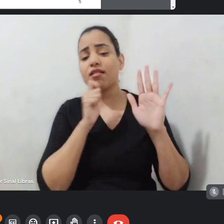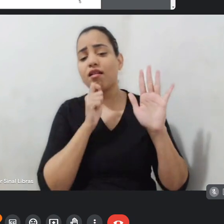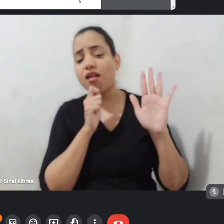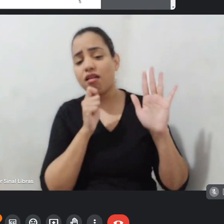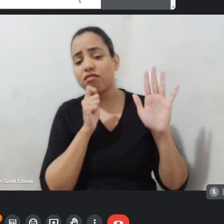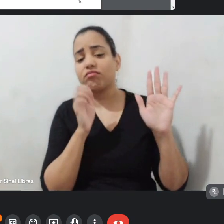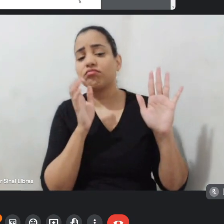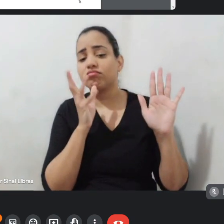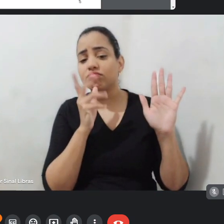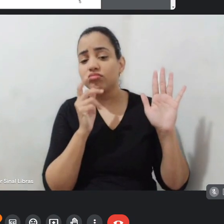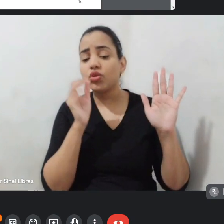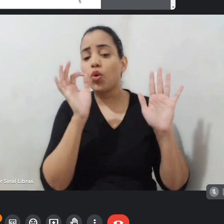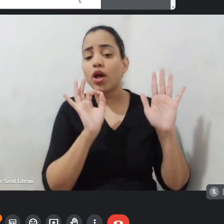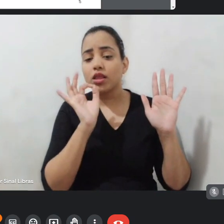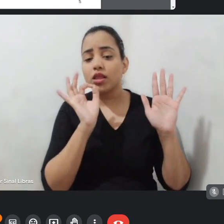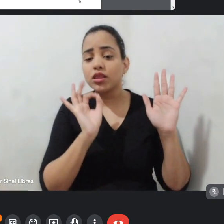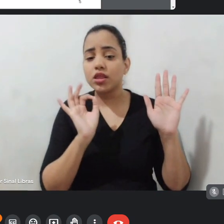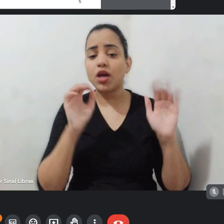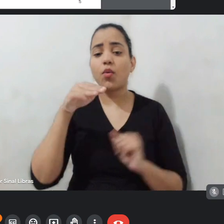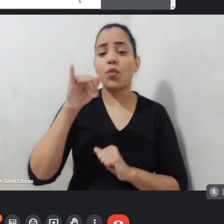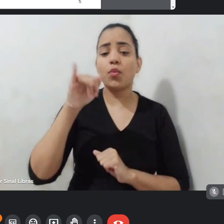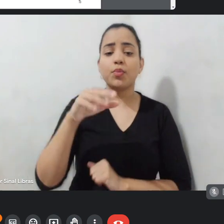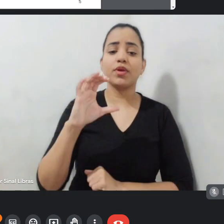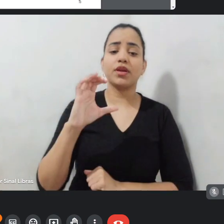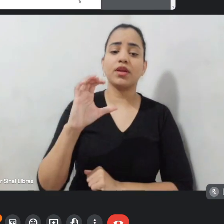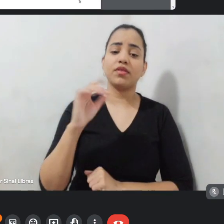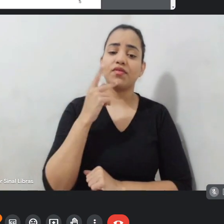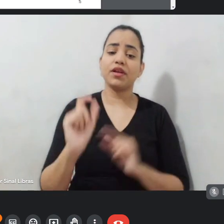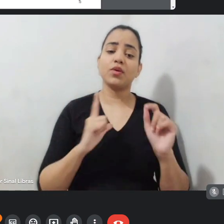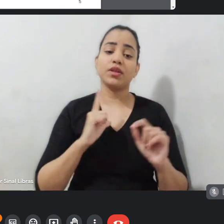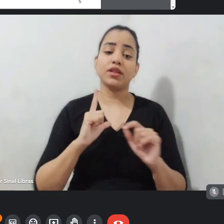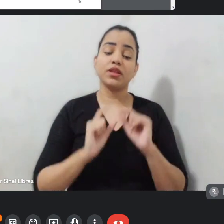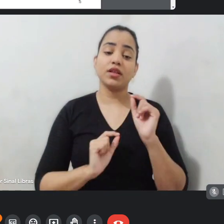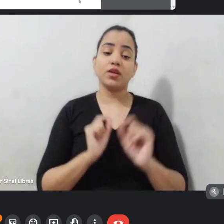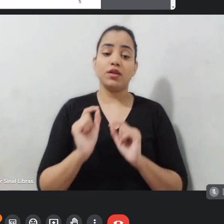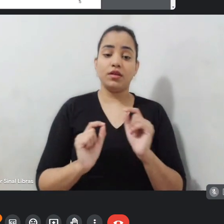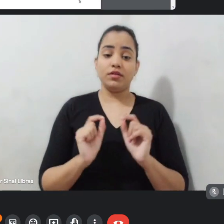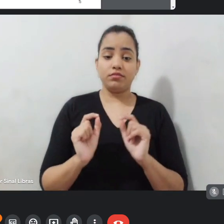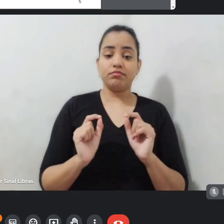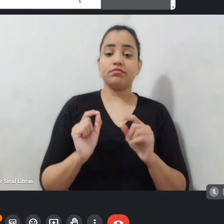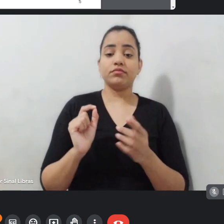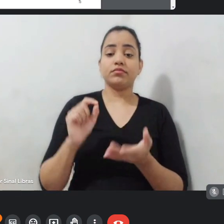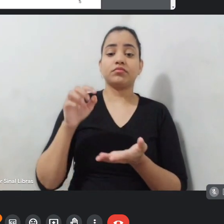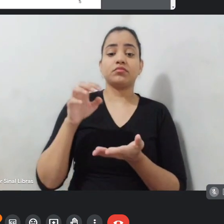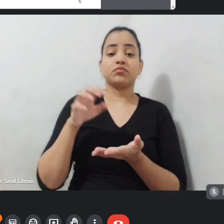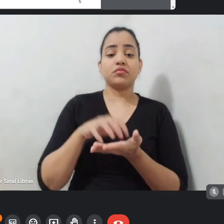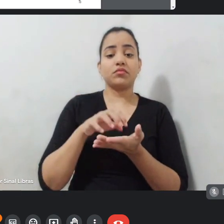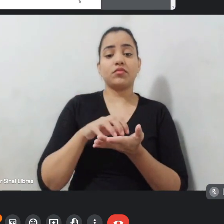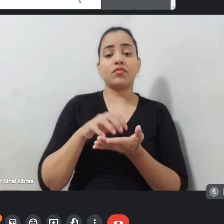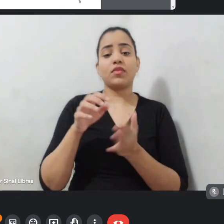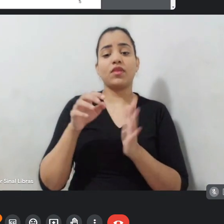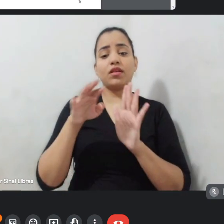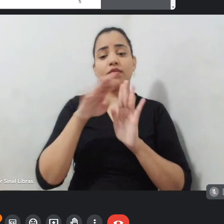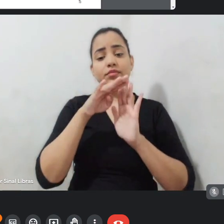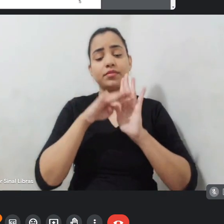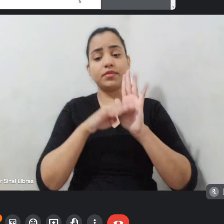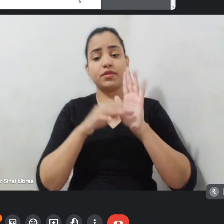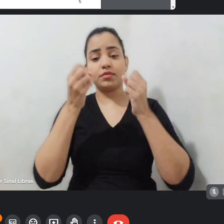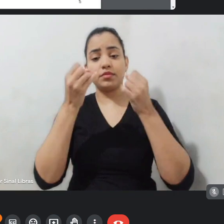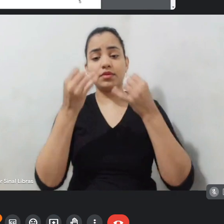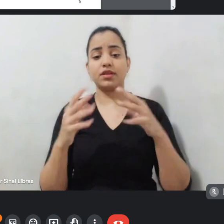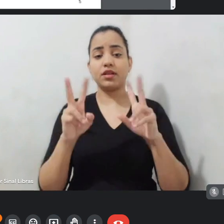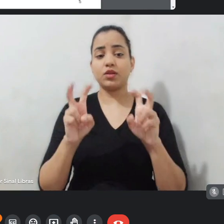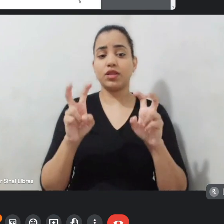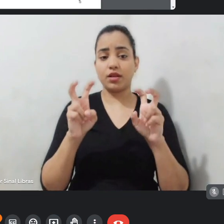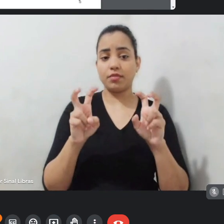vai haver uma instituição normativa sobre ações afirmativas, e uma outra instituição normativa sobre a acessibilidade, que a gente vai falar